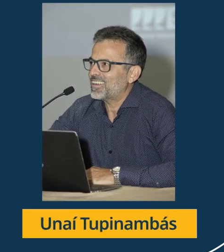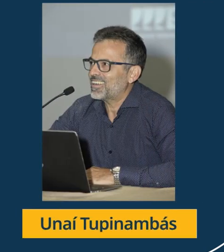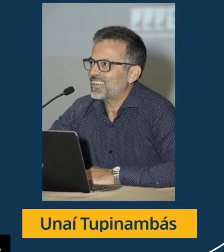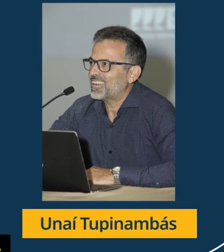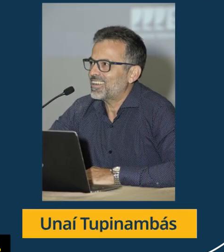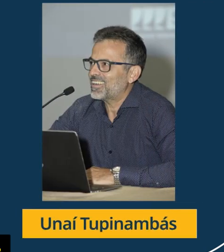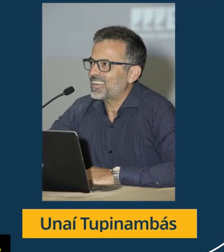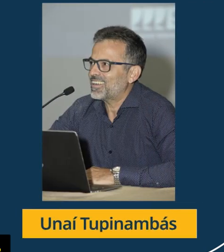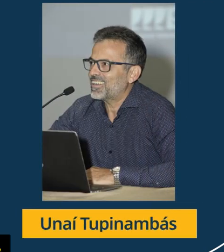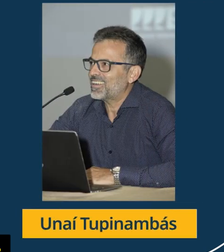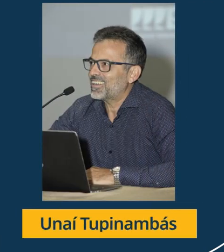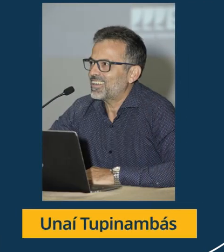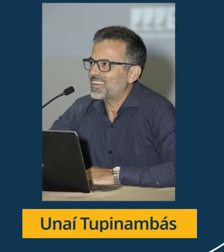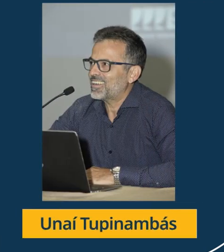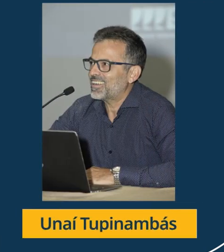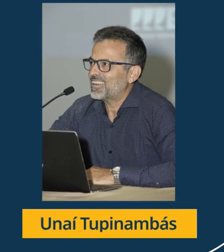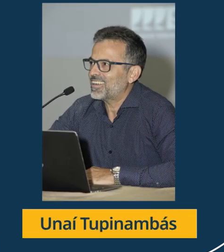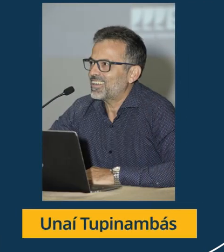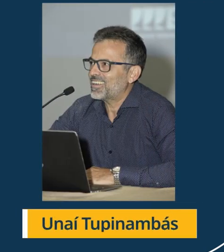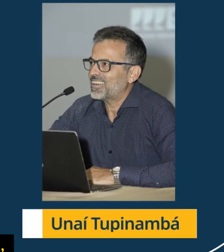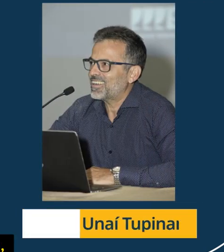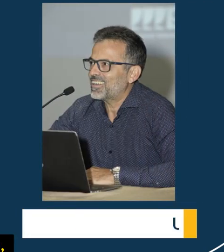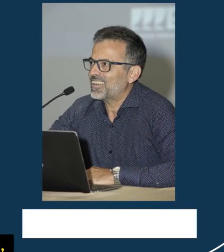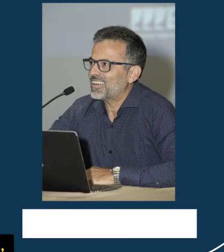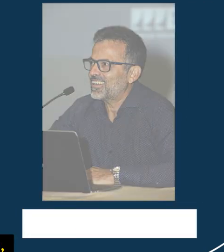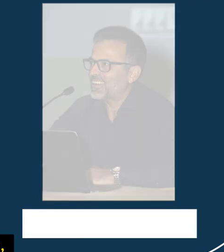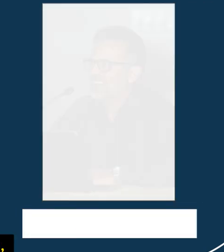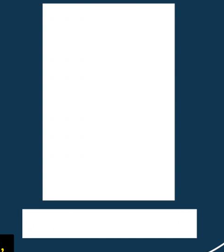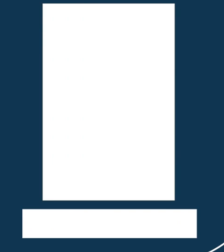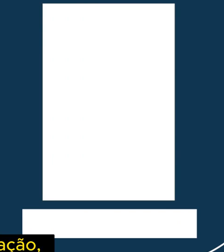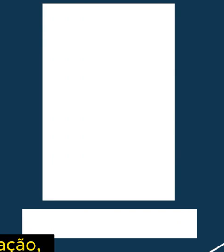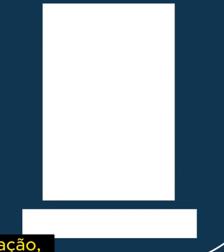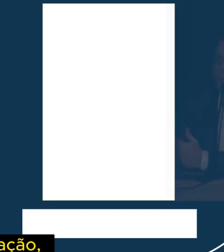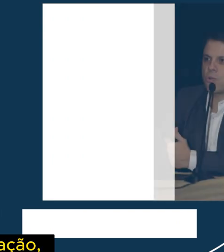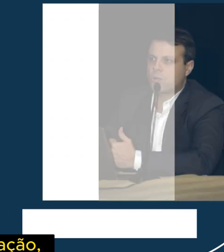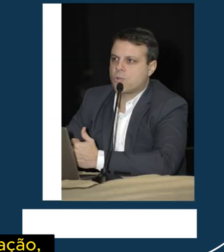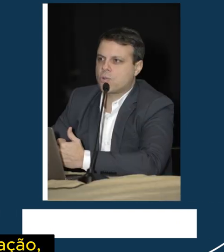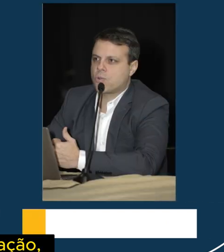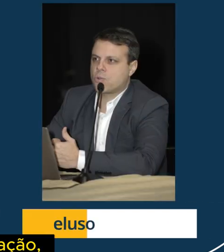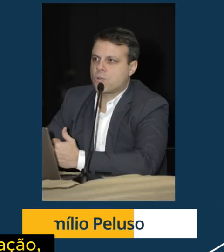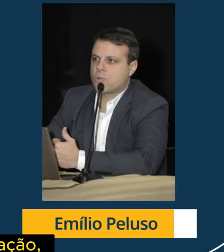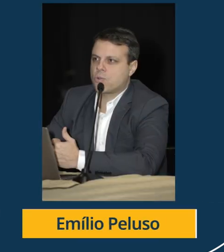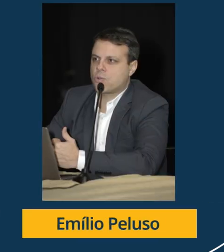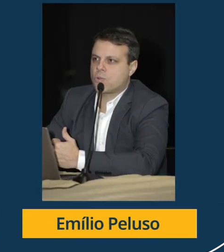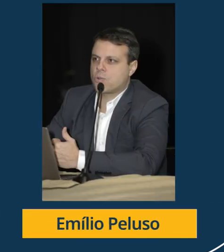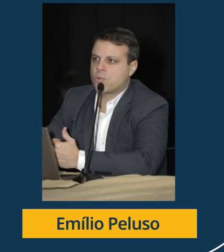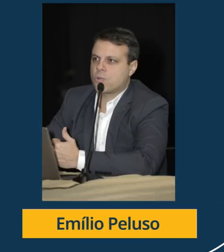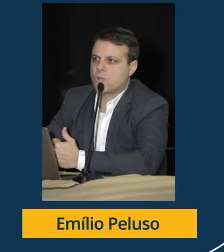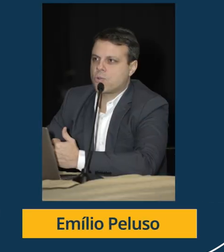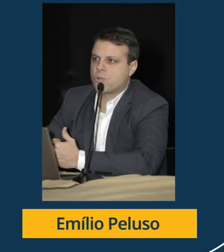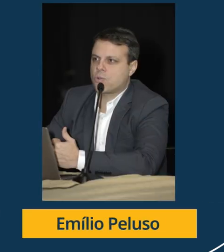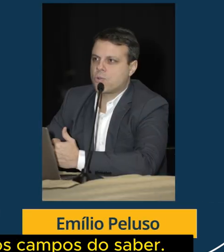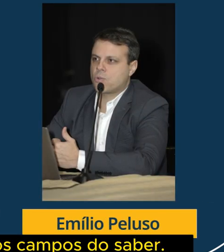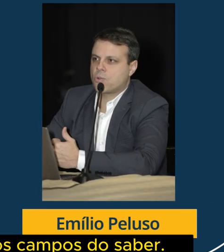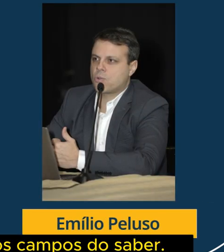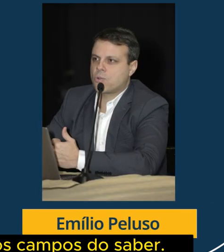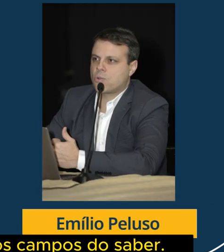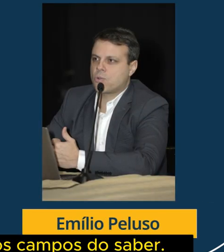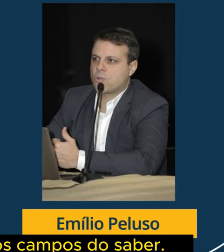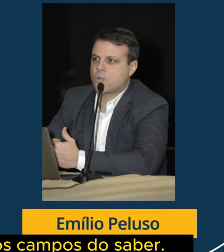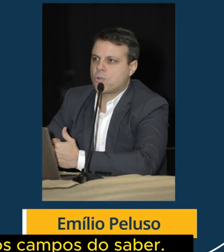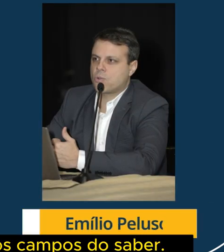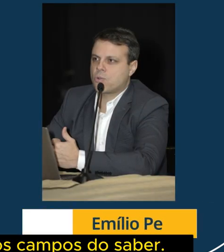no direito, na computação, na educação, na comunicação, na ciência da informação, na medicina, na